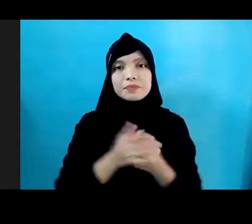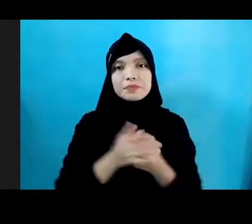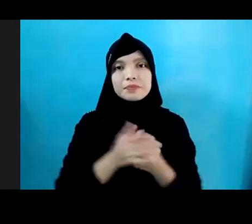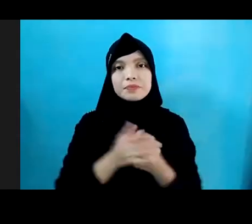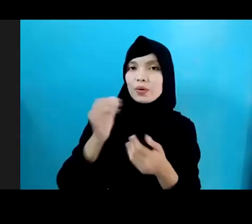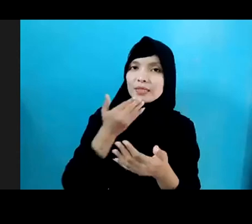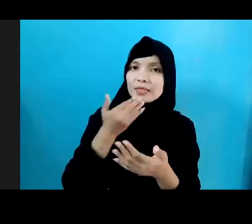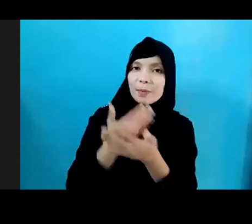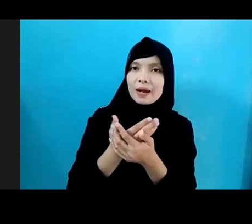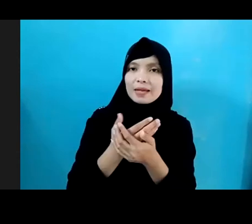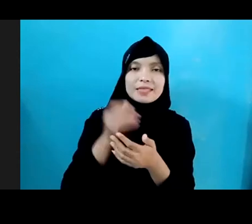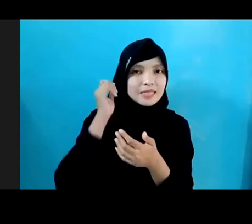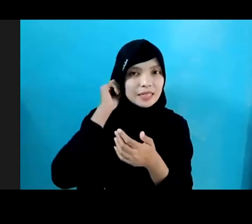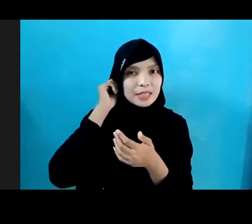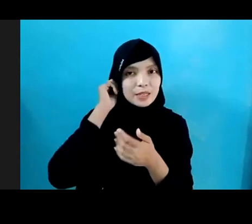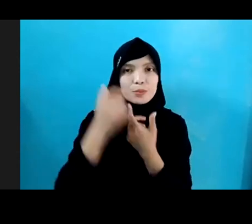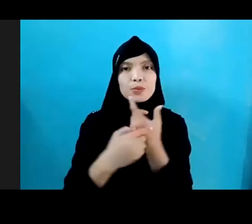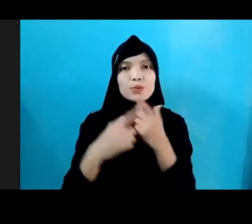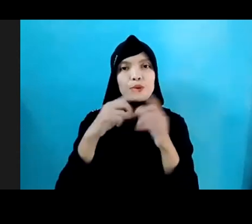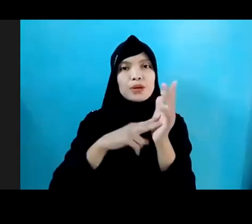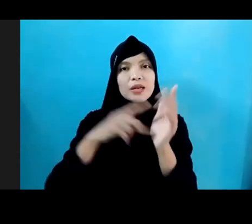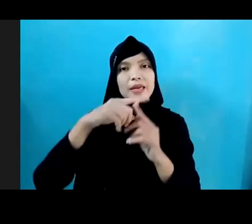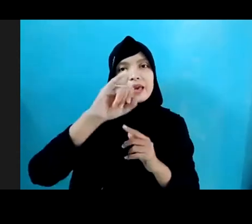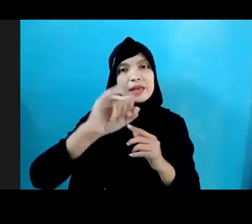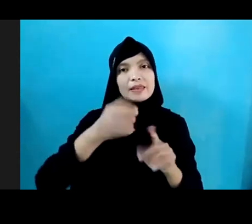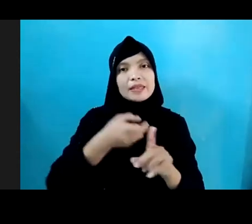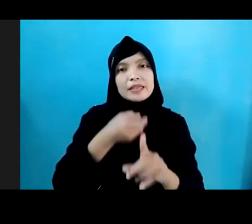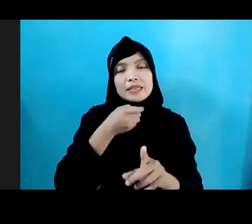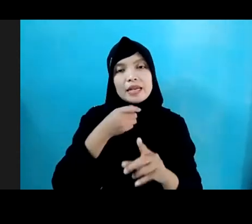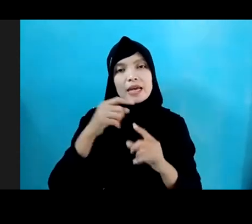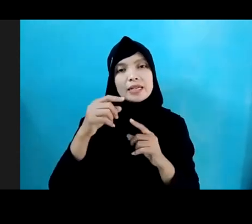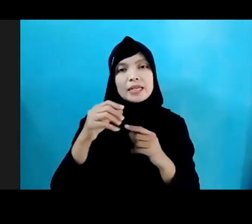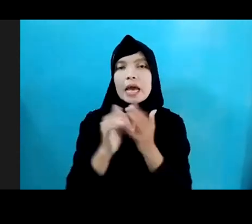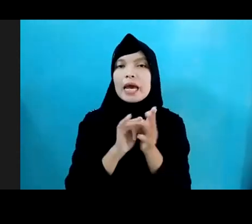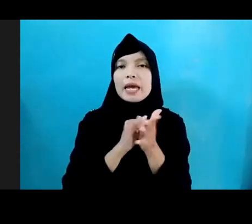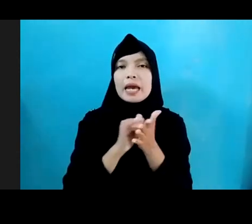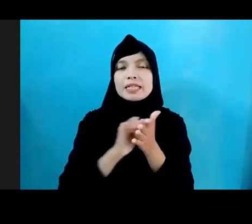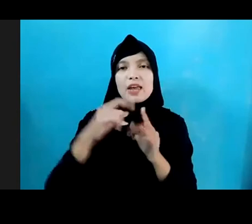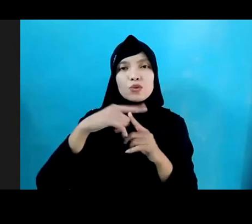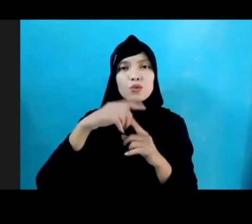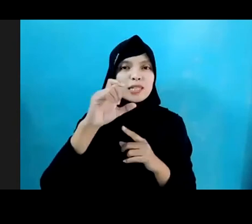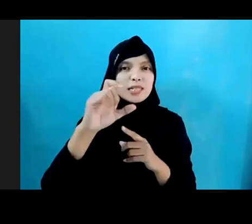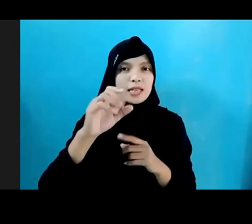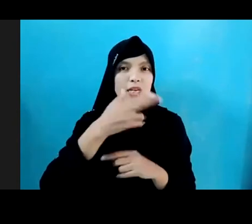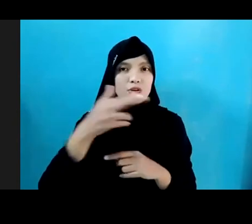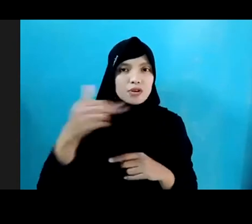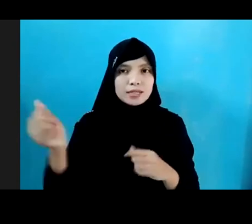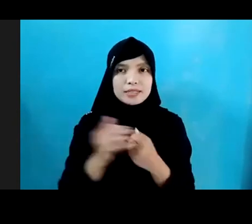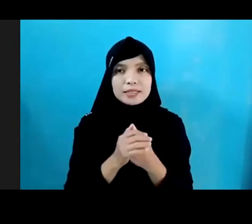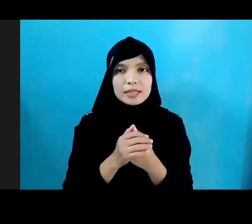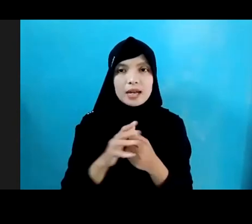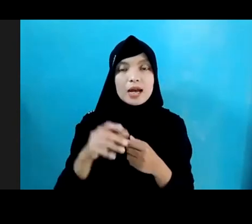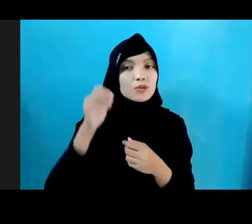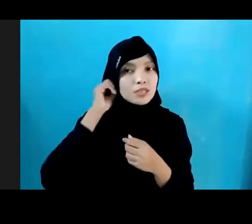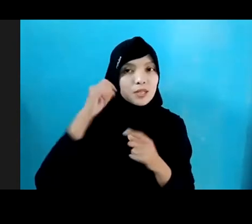Ibu Yanti dari Yayasan Tunas Cilik Indonesia. Kolega saya, Ibu Karen.